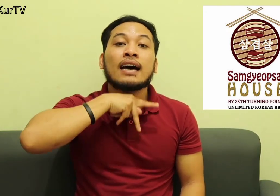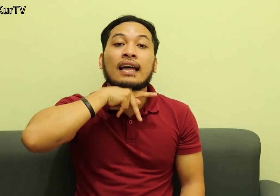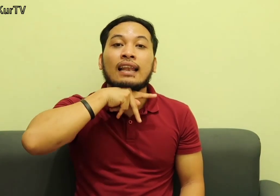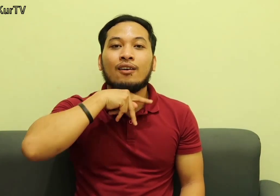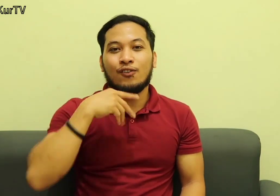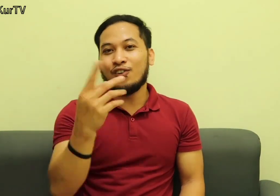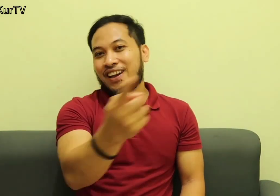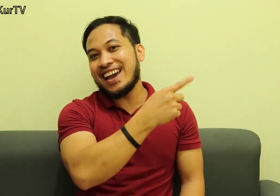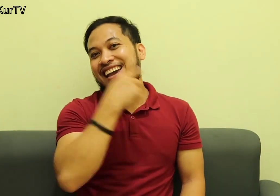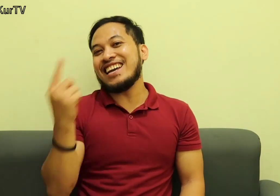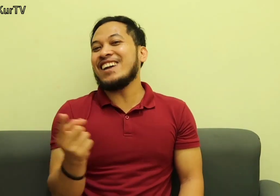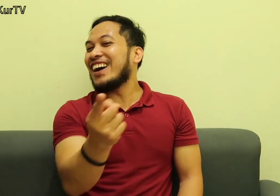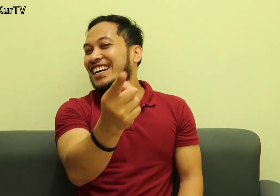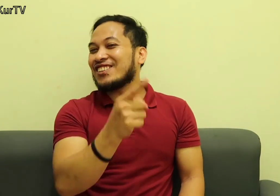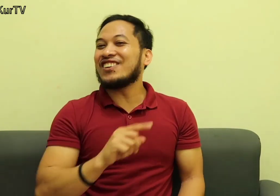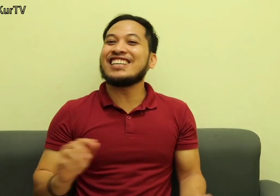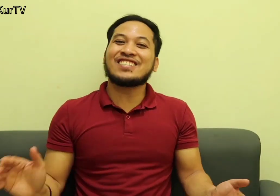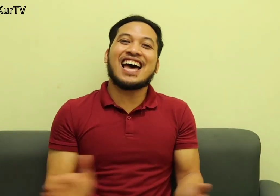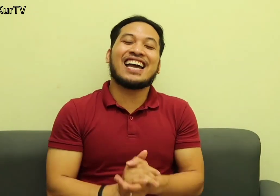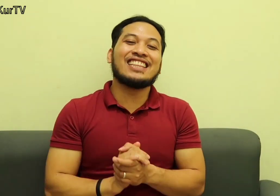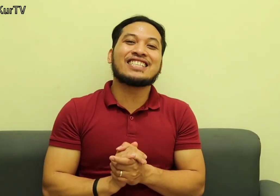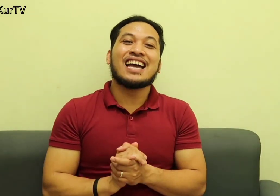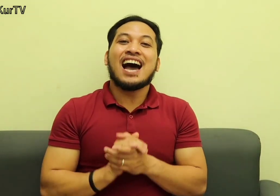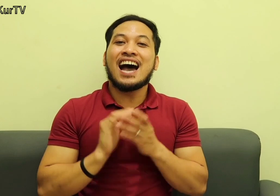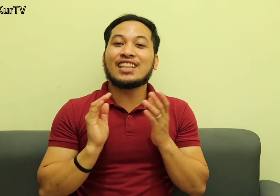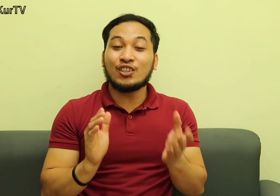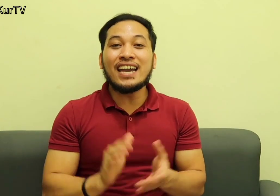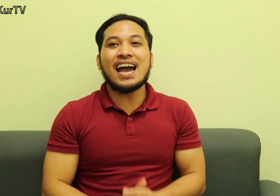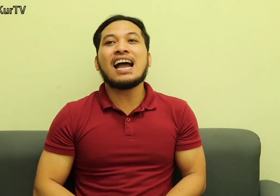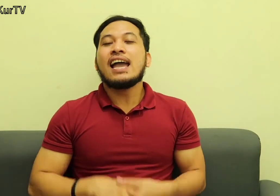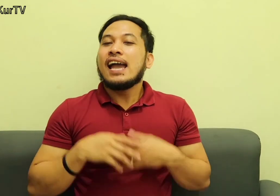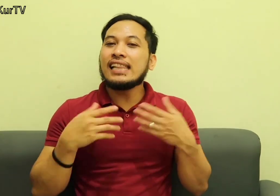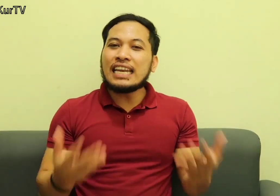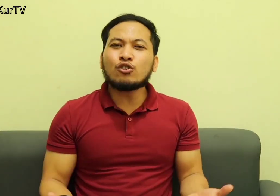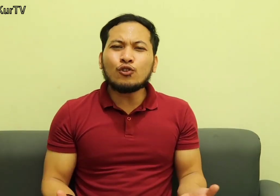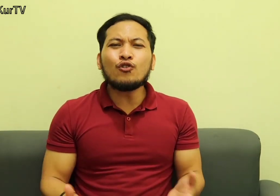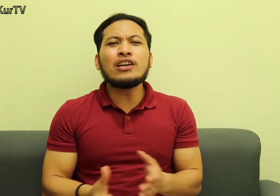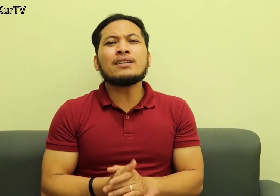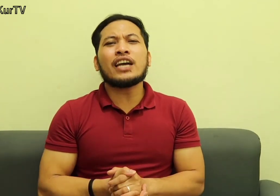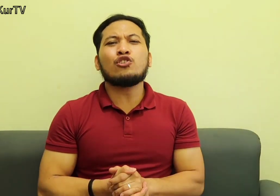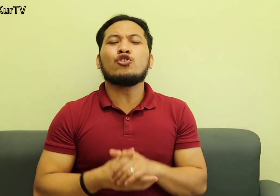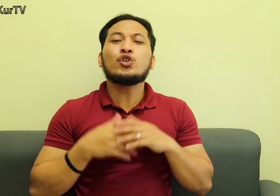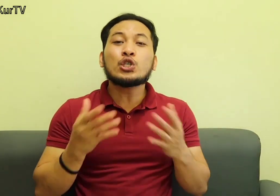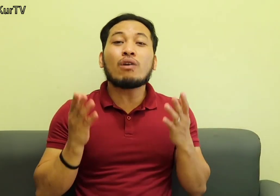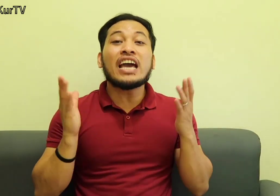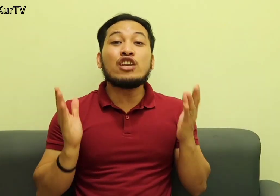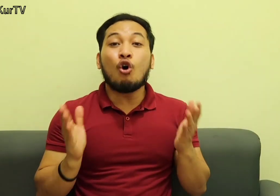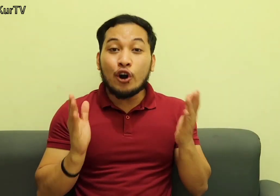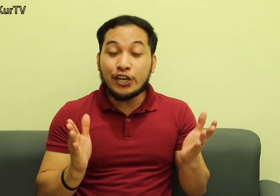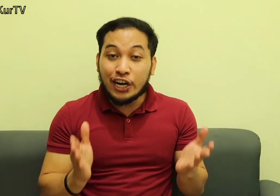Samgyupsal Okay Yan na yung mga natuturan nyo sa akin this Today, ha And then, ituturo ko naman sa inyo Yung usual na ino-order